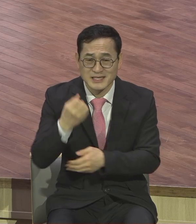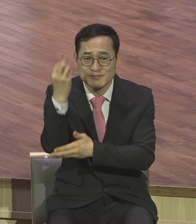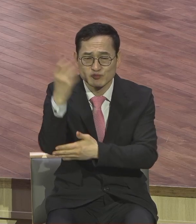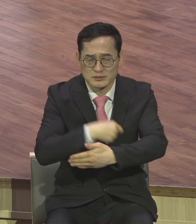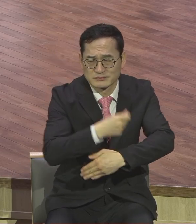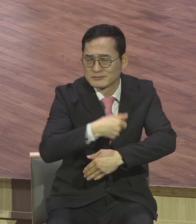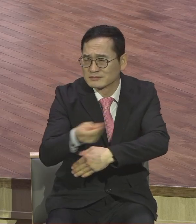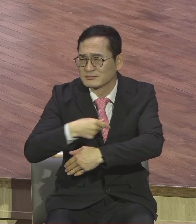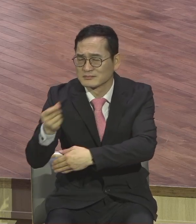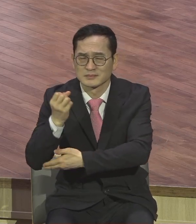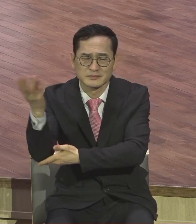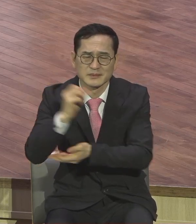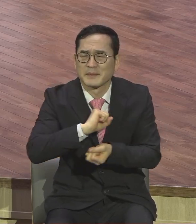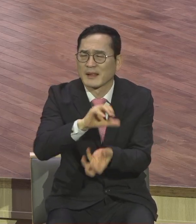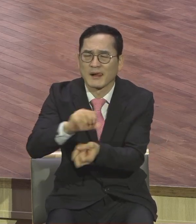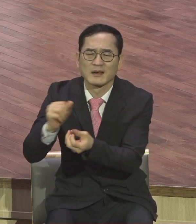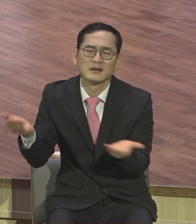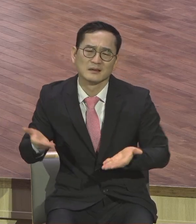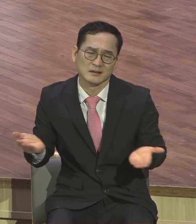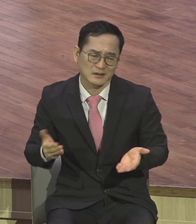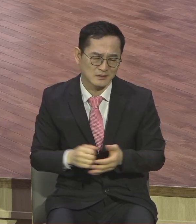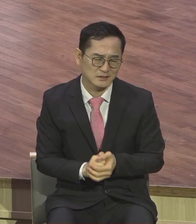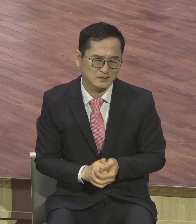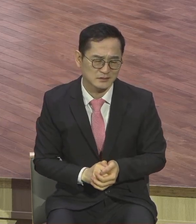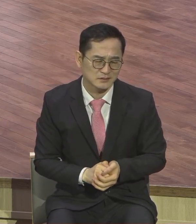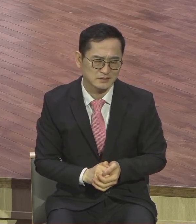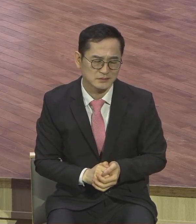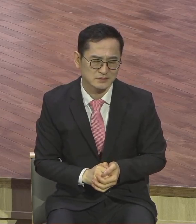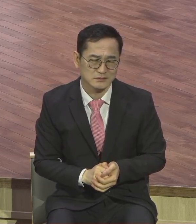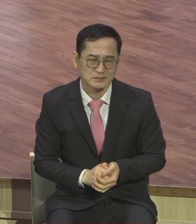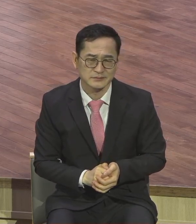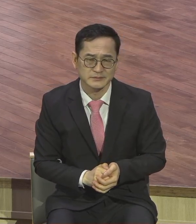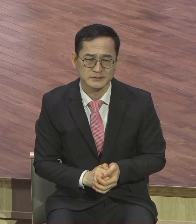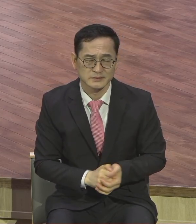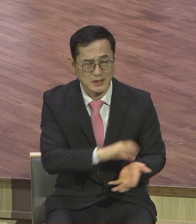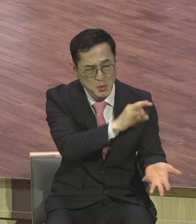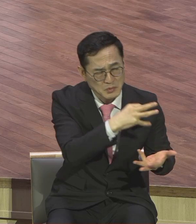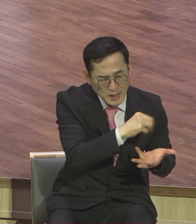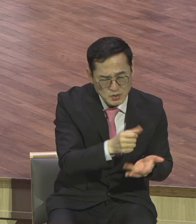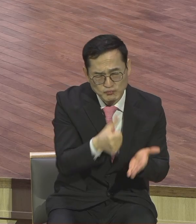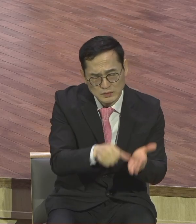신문 배달해서 그 고구마 한 가물에 집에 단지 맡았고 말하고 좀 실컷 드시라고.